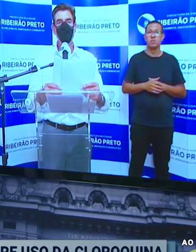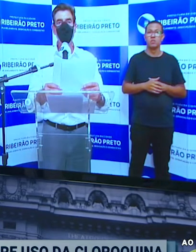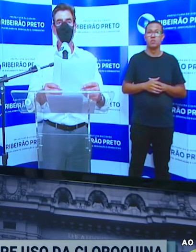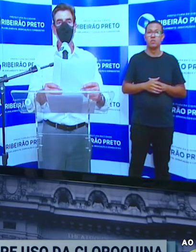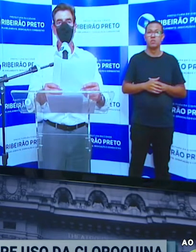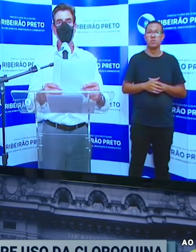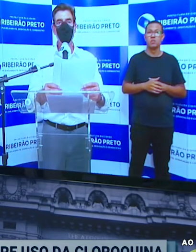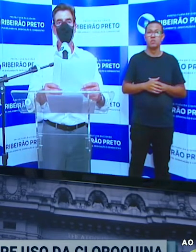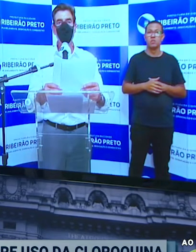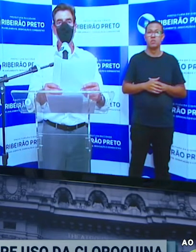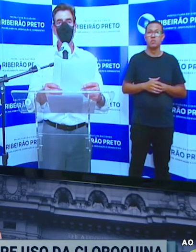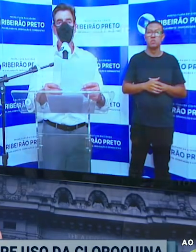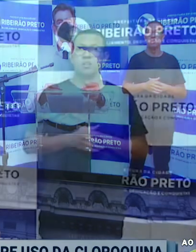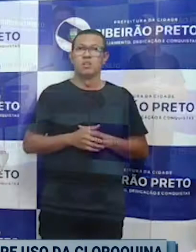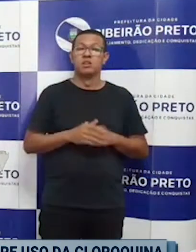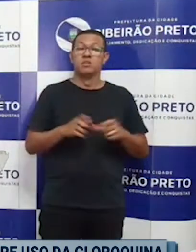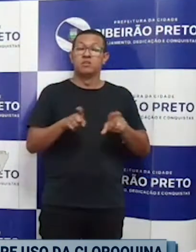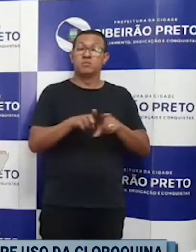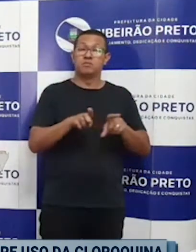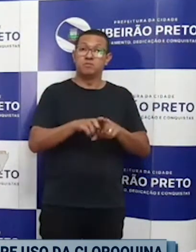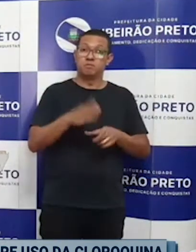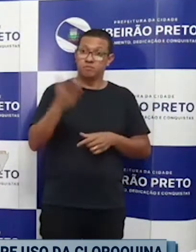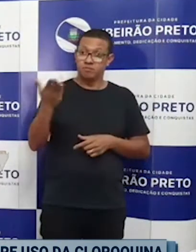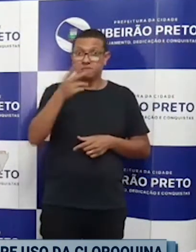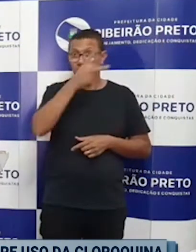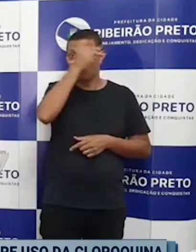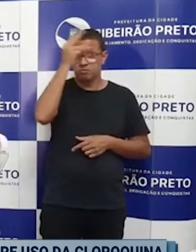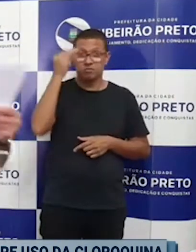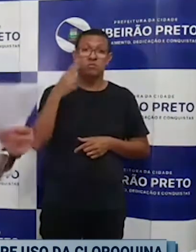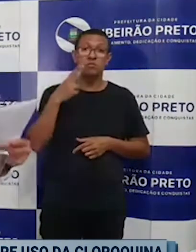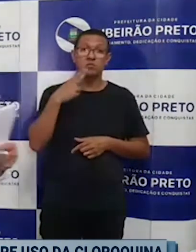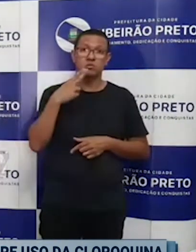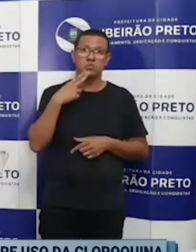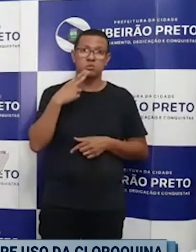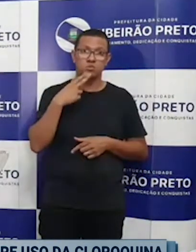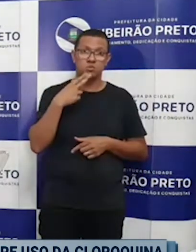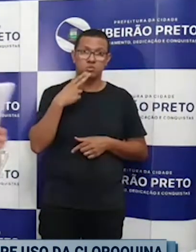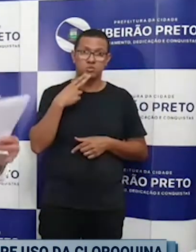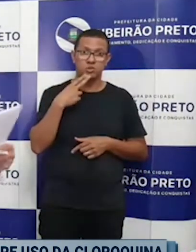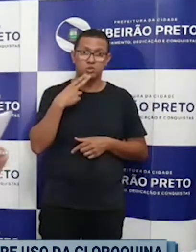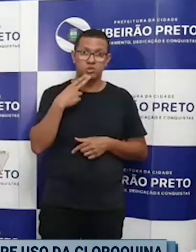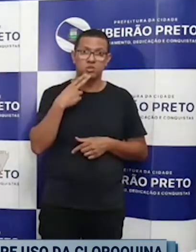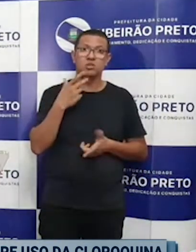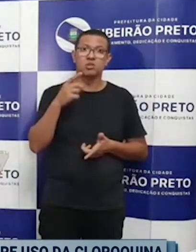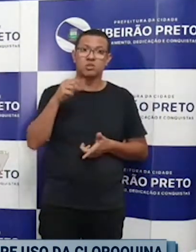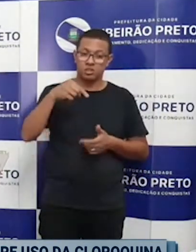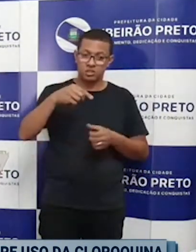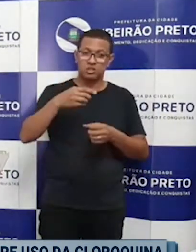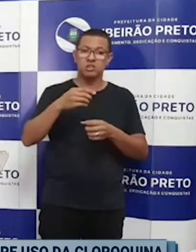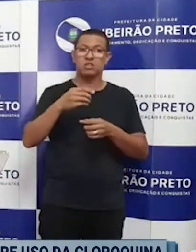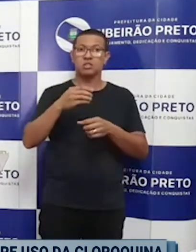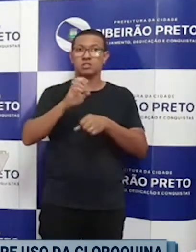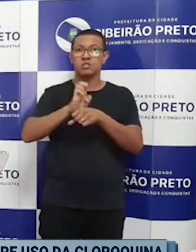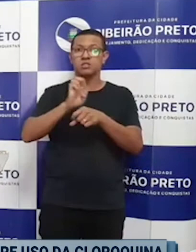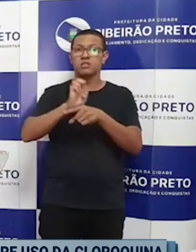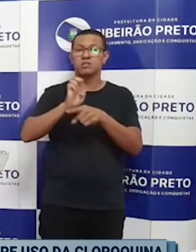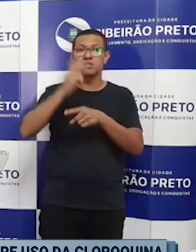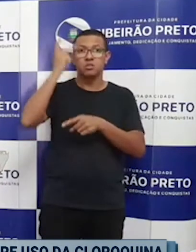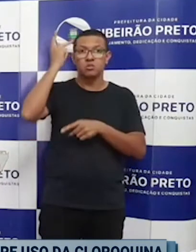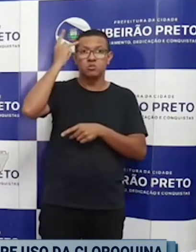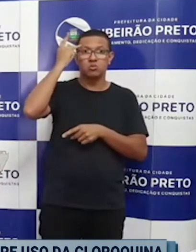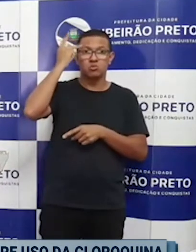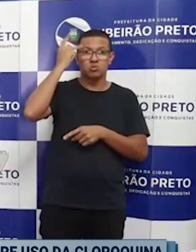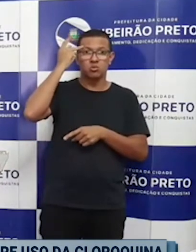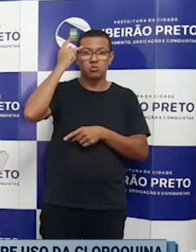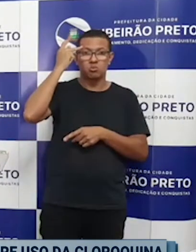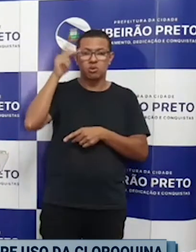Vamos ouvir o que disse o prefeito. O Estado de São Paulo, como um todo, os 645 municípios, ele